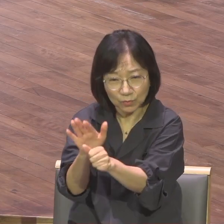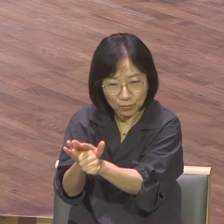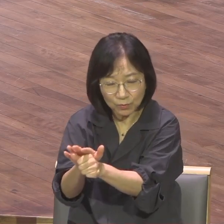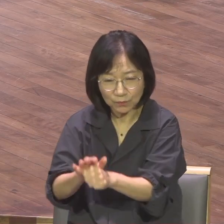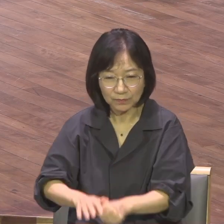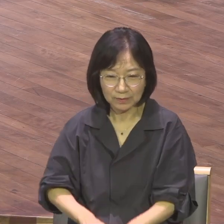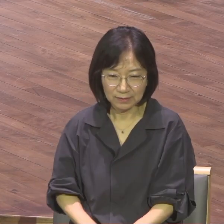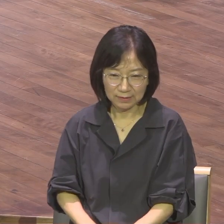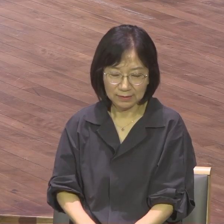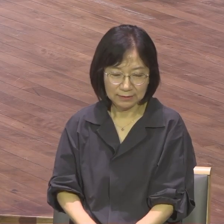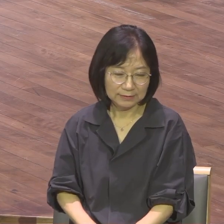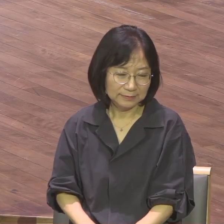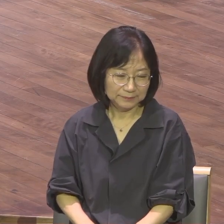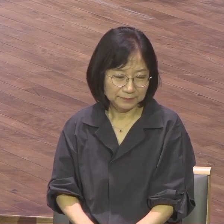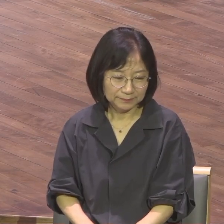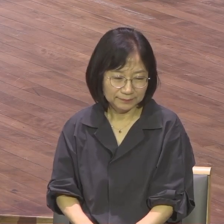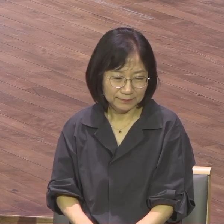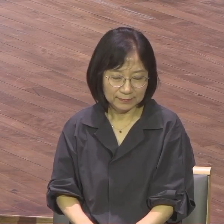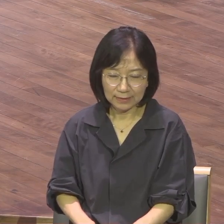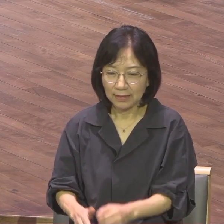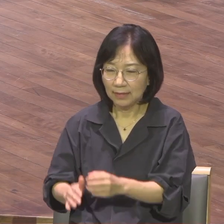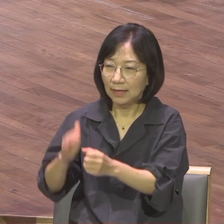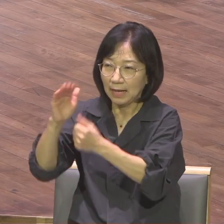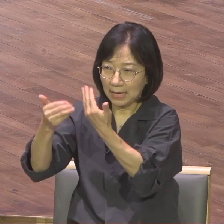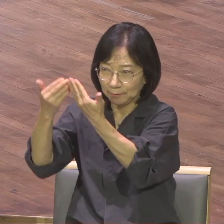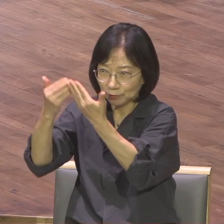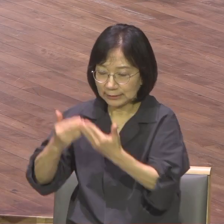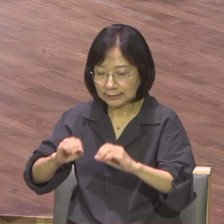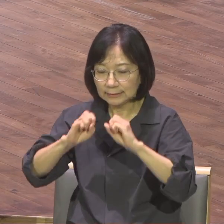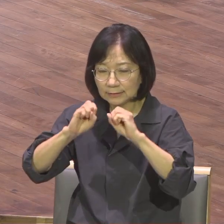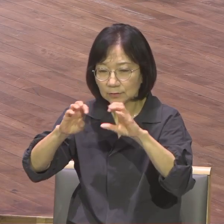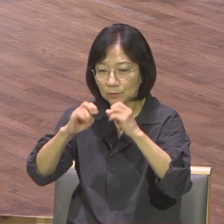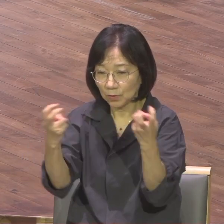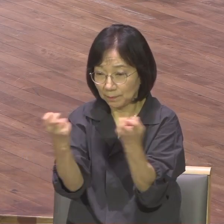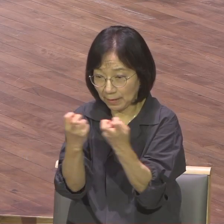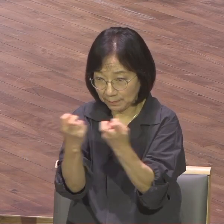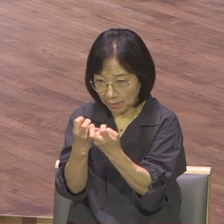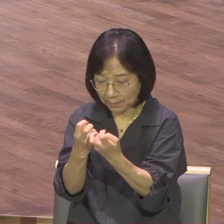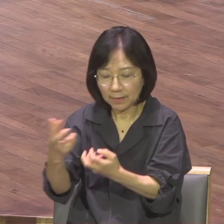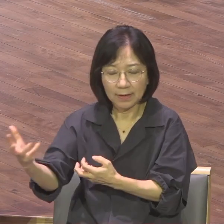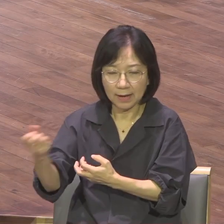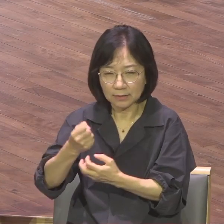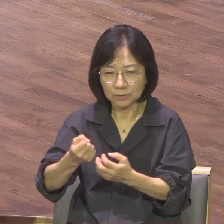중심으로 스물 가지 전도 전략을 가지고 로마를 드디어 완전히 정복했습니다